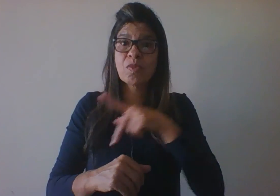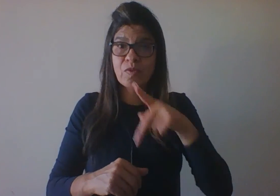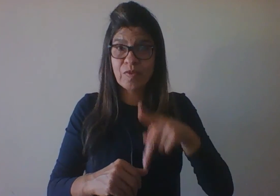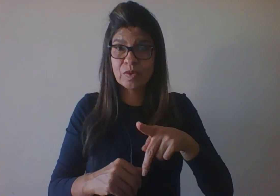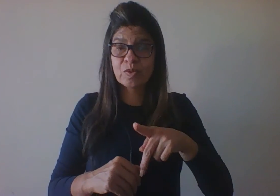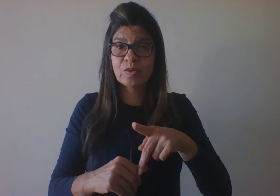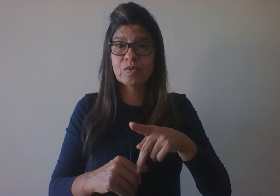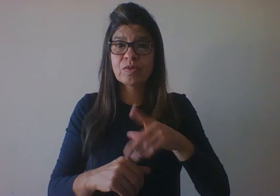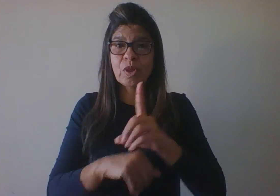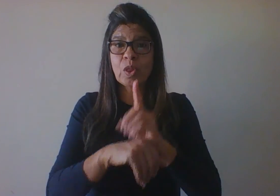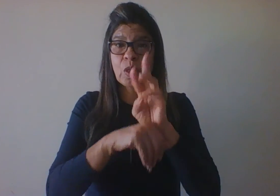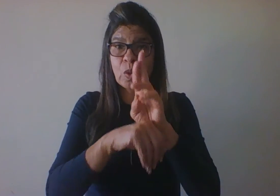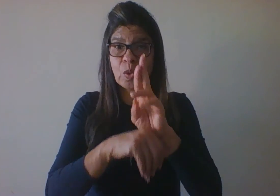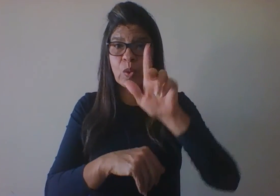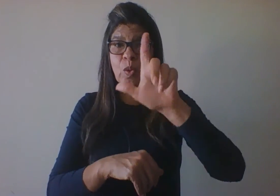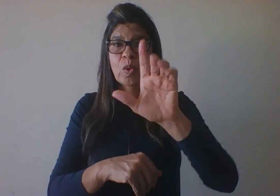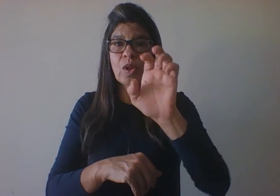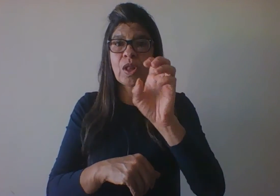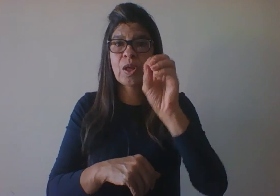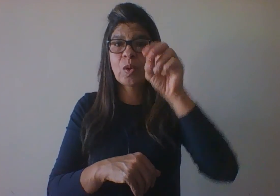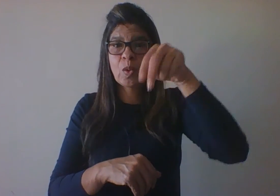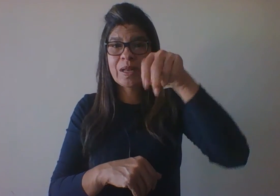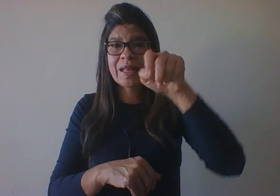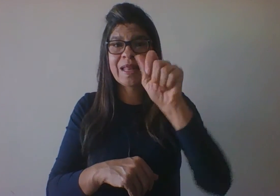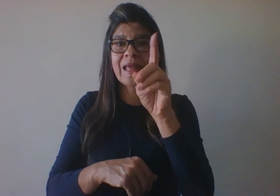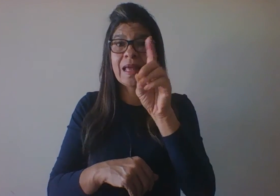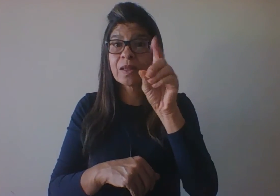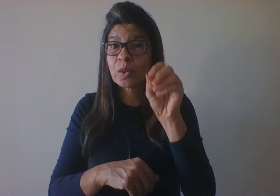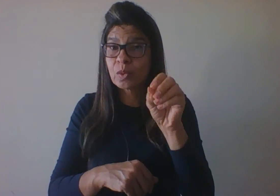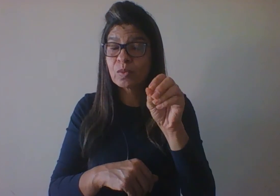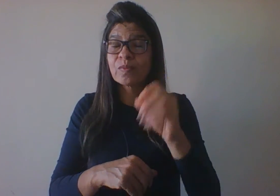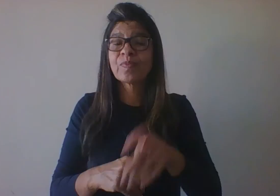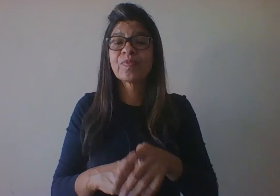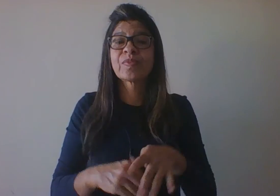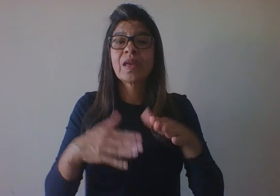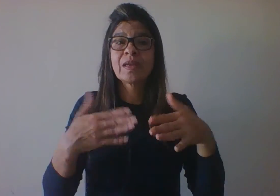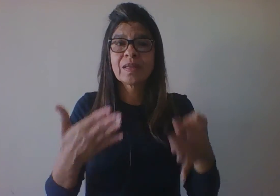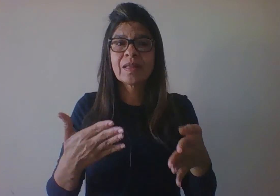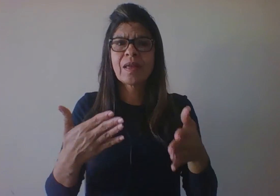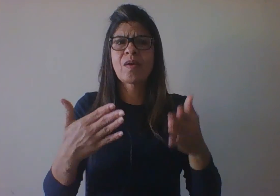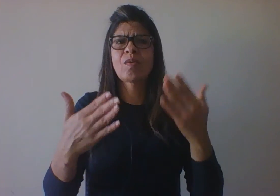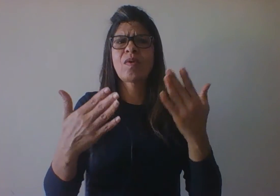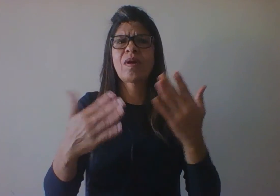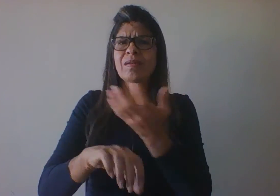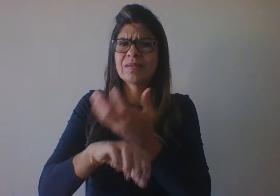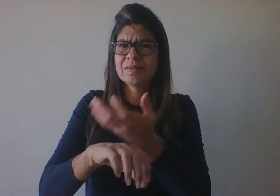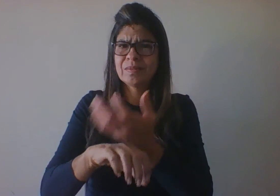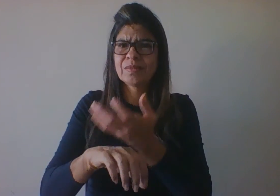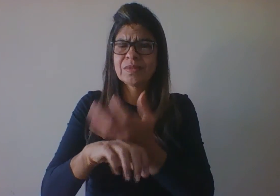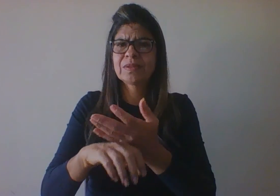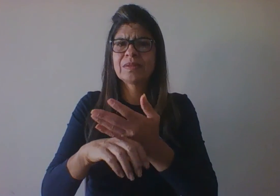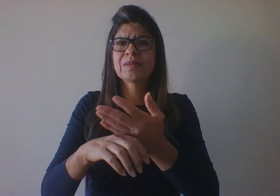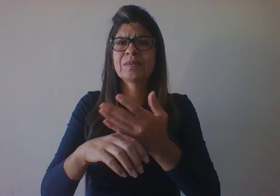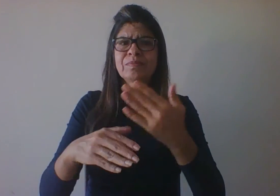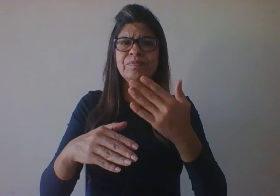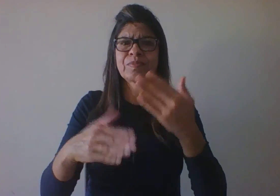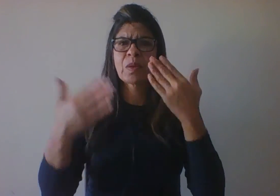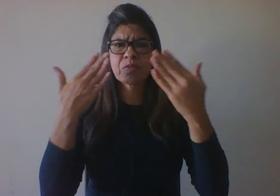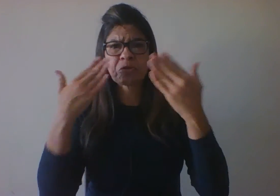A psicologia do desenvolvimento, então, tem o propósito de discutir questões sobre os fundamentos psicológicos,